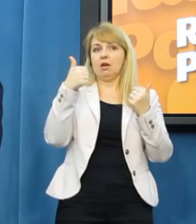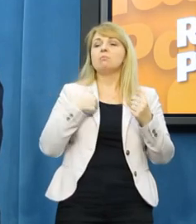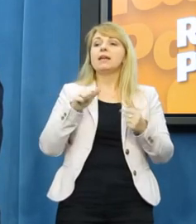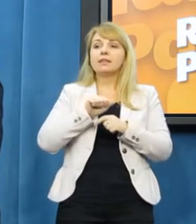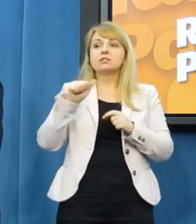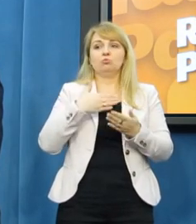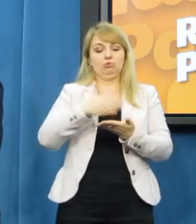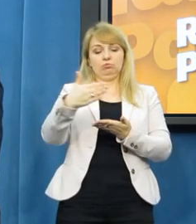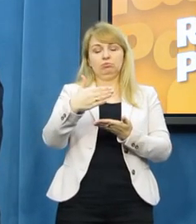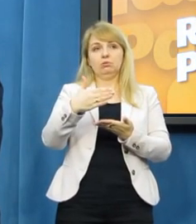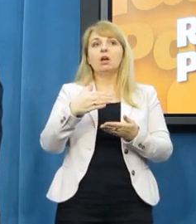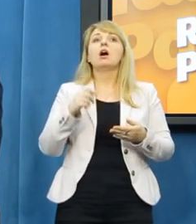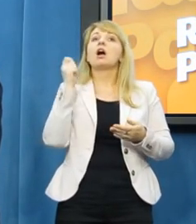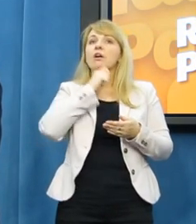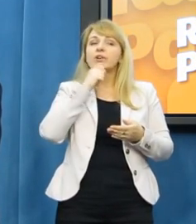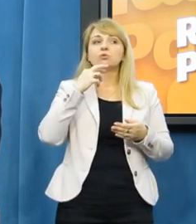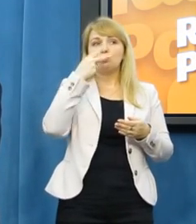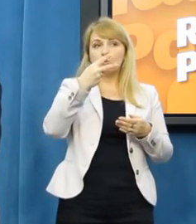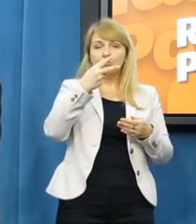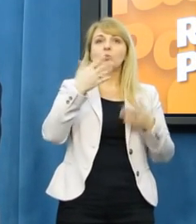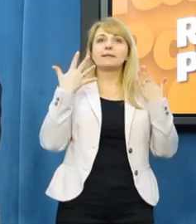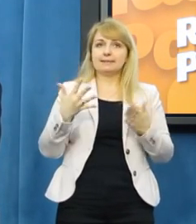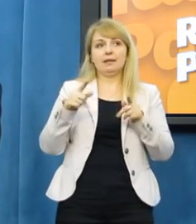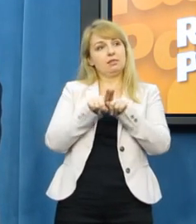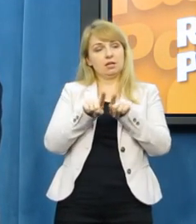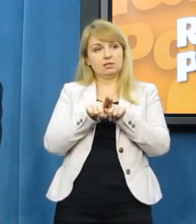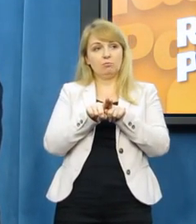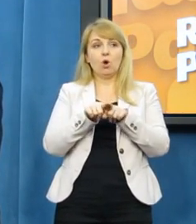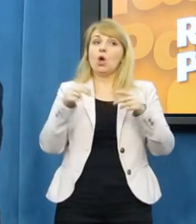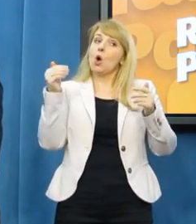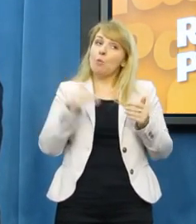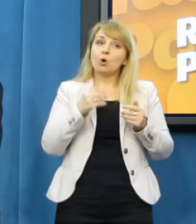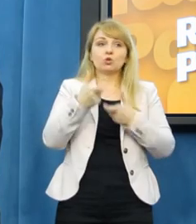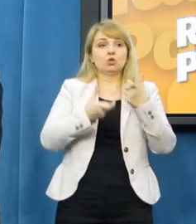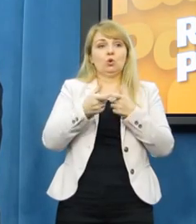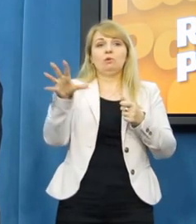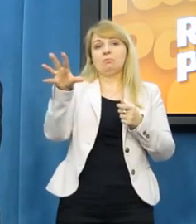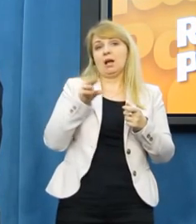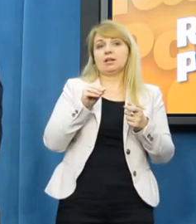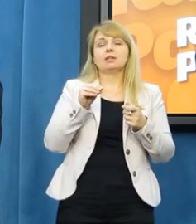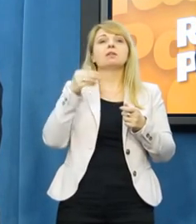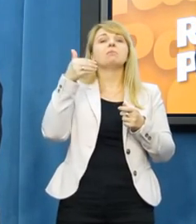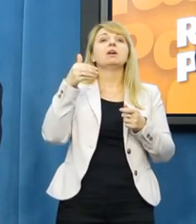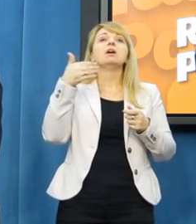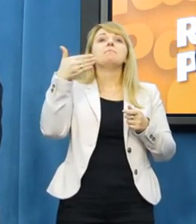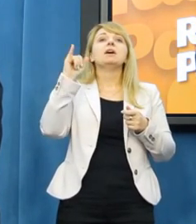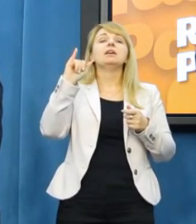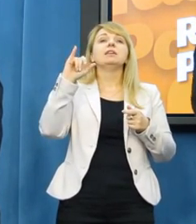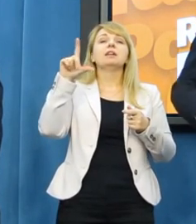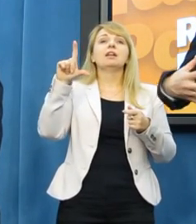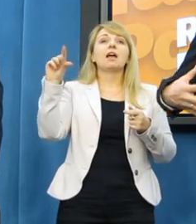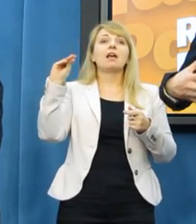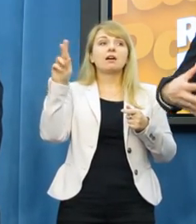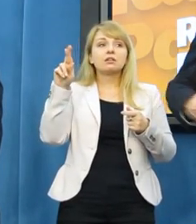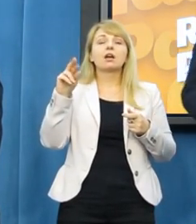tym mówił Problem być może jest w stanie rozwiązać właśnie SLD i Leszek Millera, deklarując, że są gotowi do tego